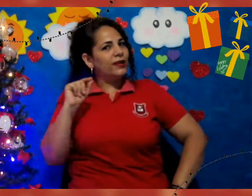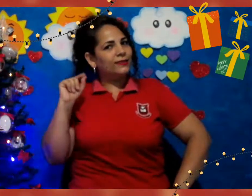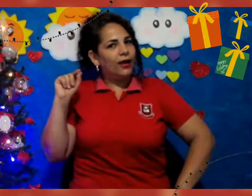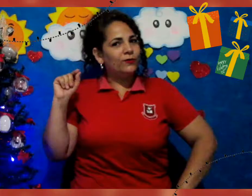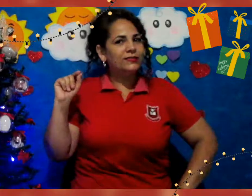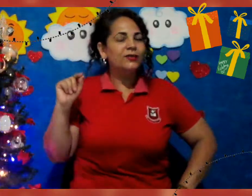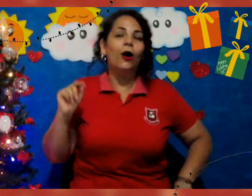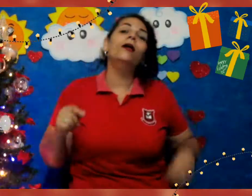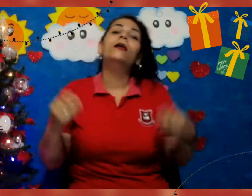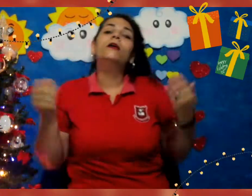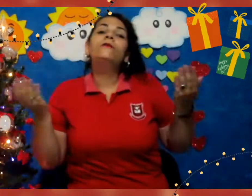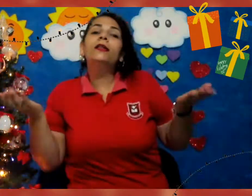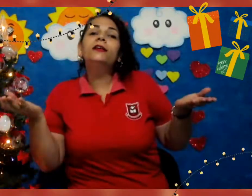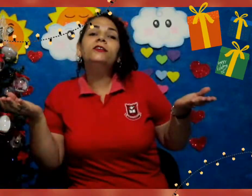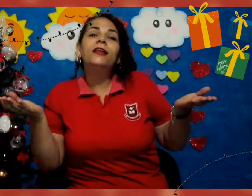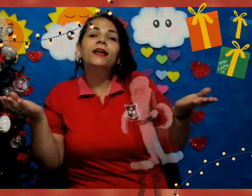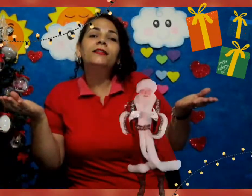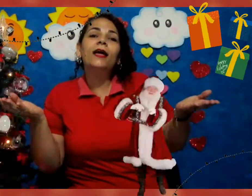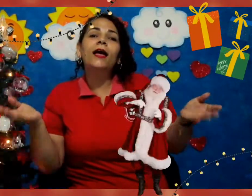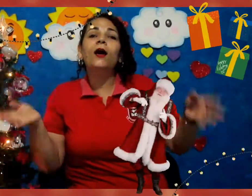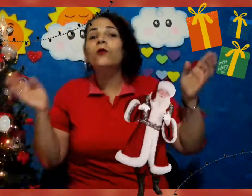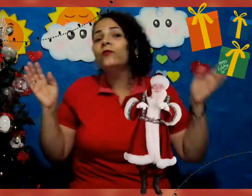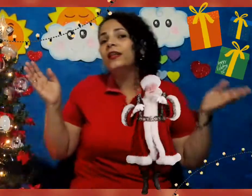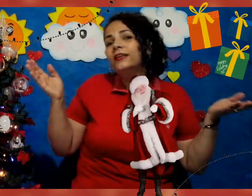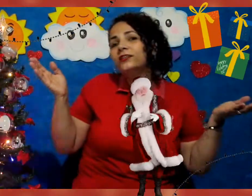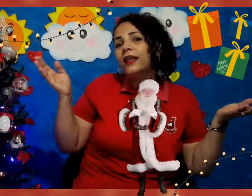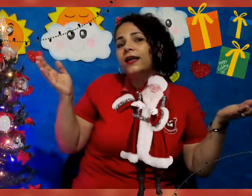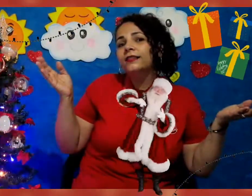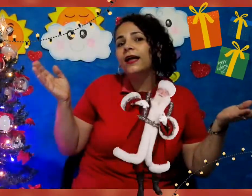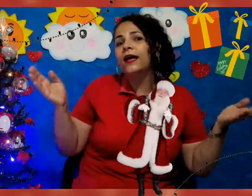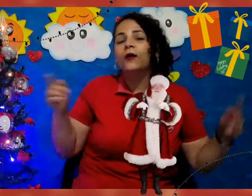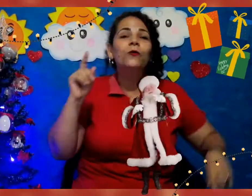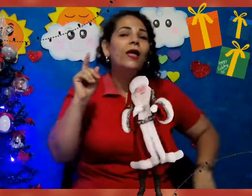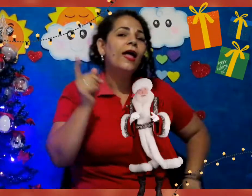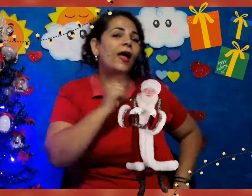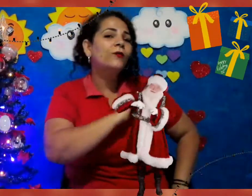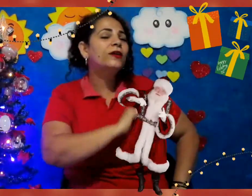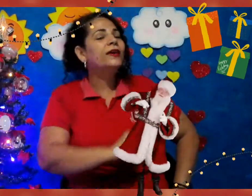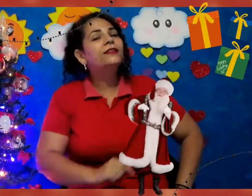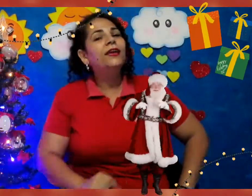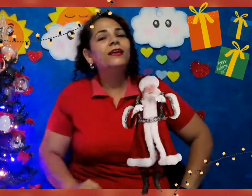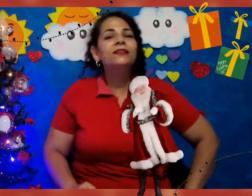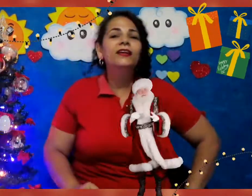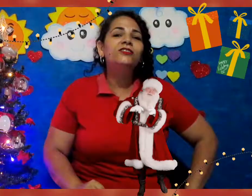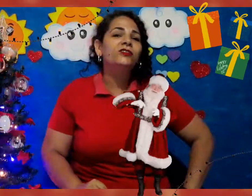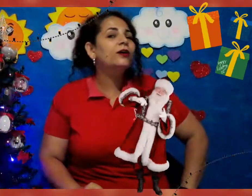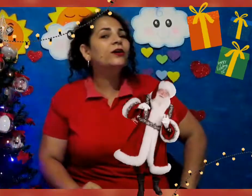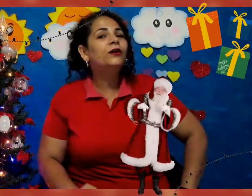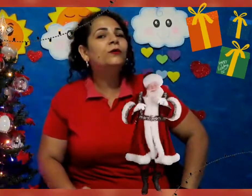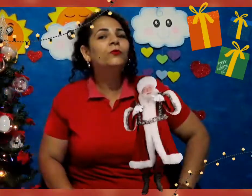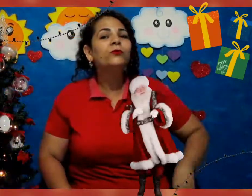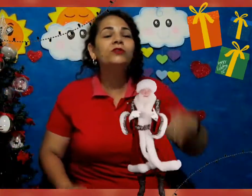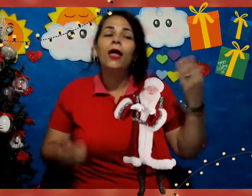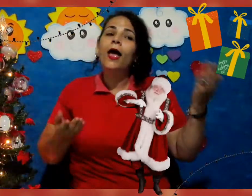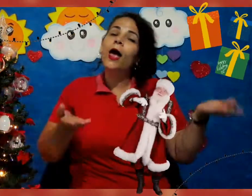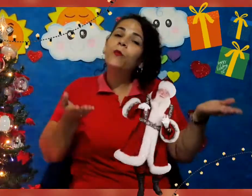Natal, assim, ó! Feliz Natal, Feliz Natal, é o que desejamos ao